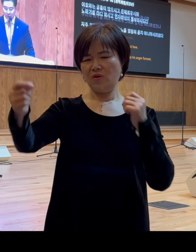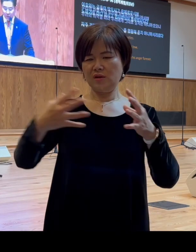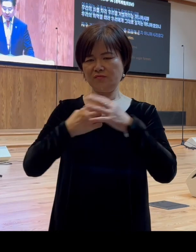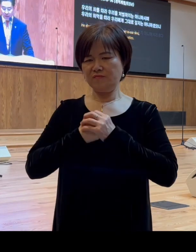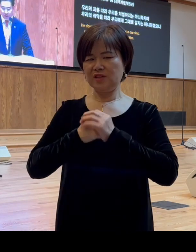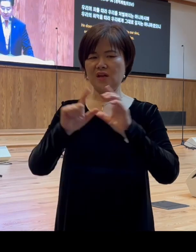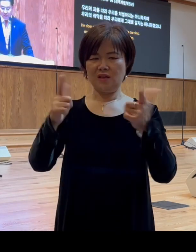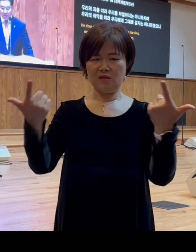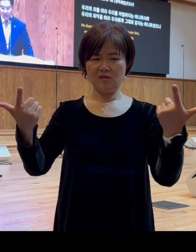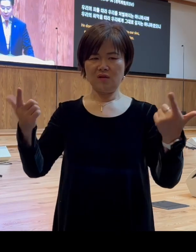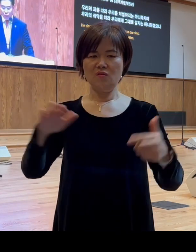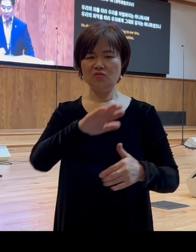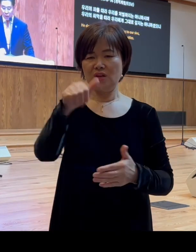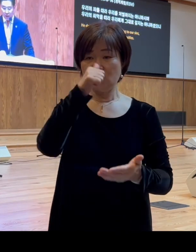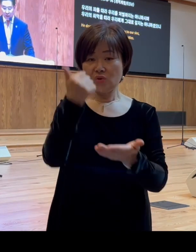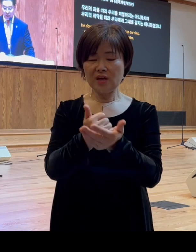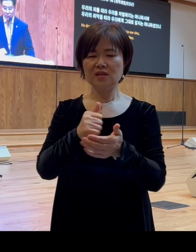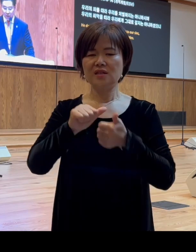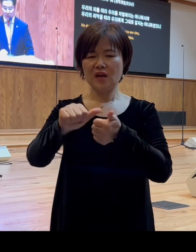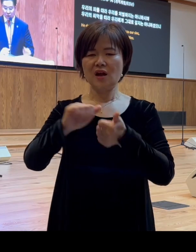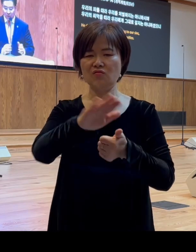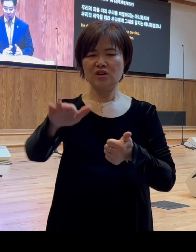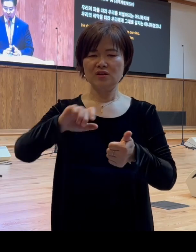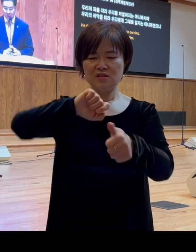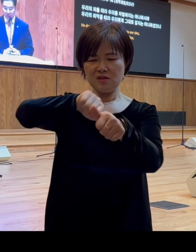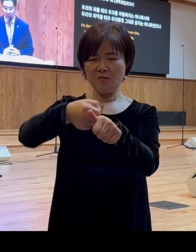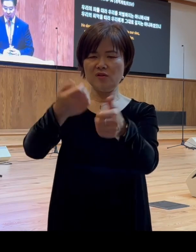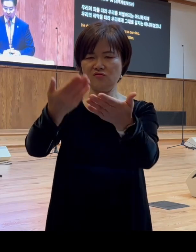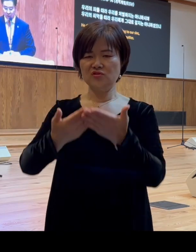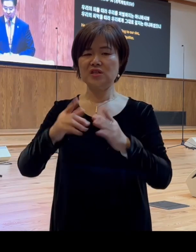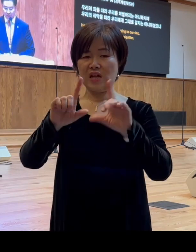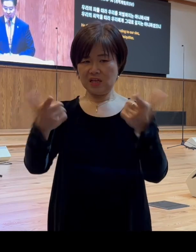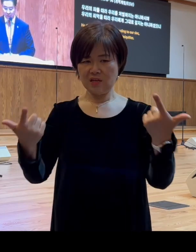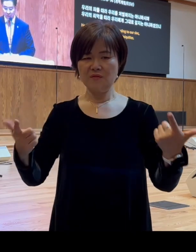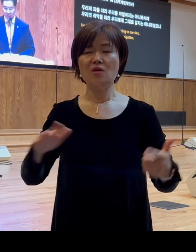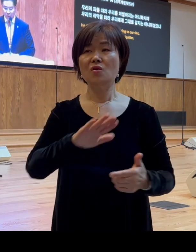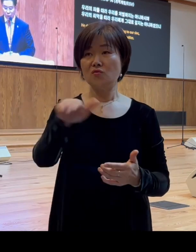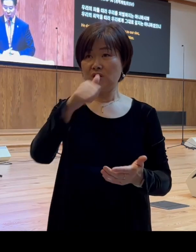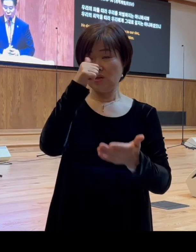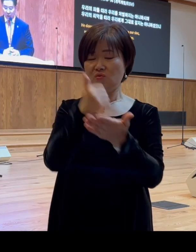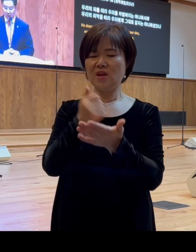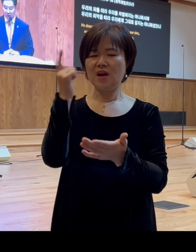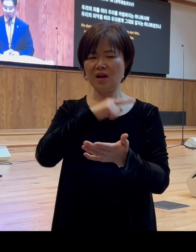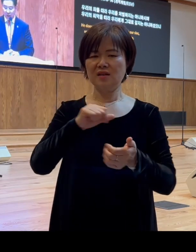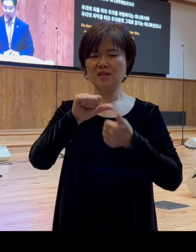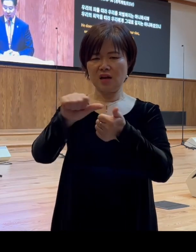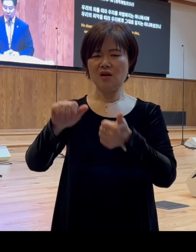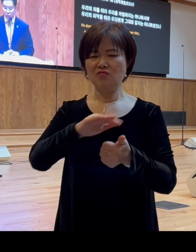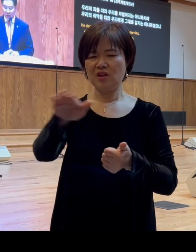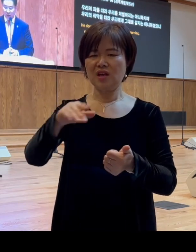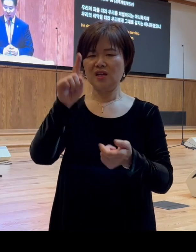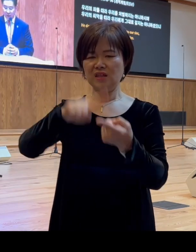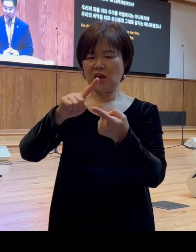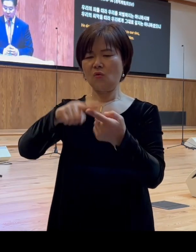우리의 죄를 따라 우리를 처벌하지는 아니하시며 우리의 죄악을 따라 우리에게는 그대로 갚지는